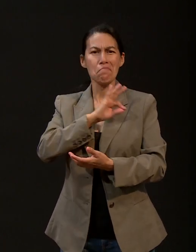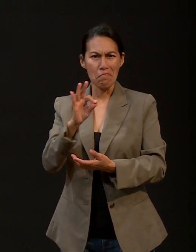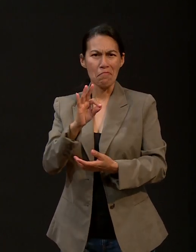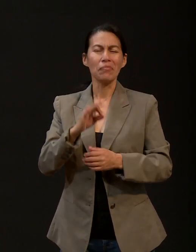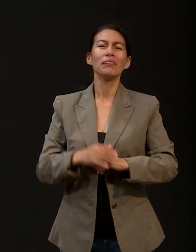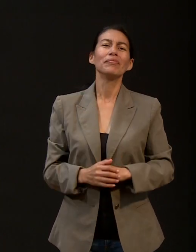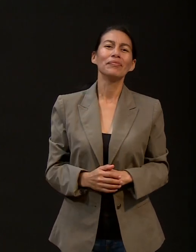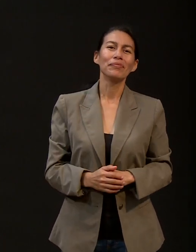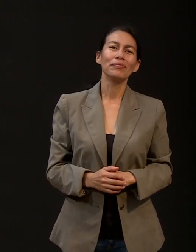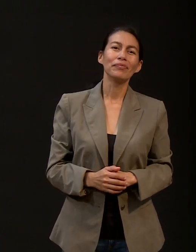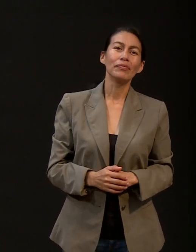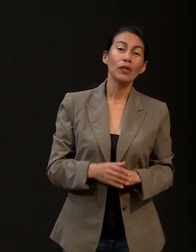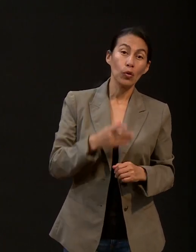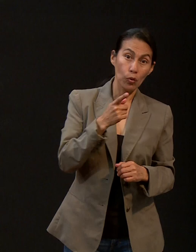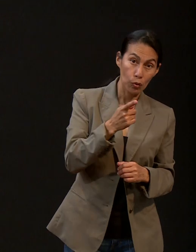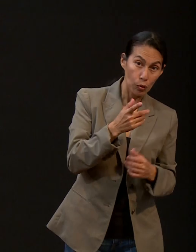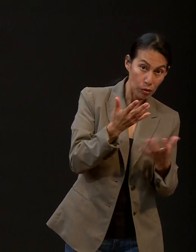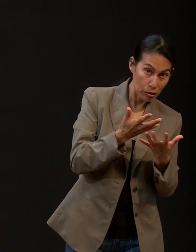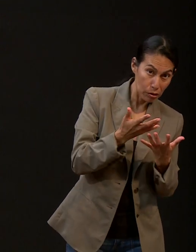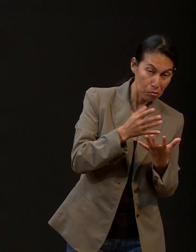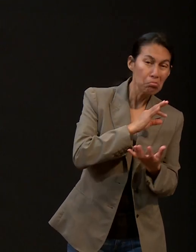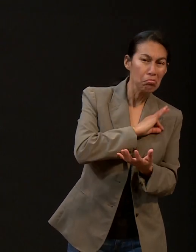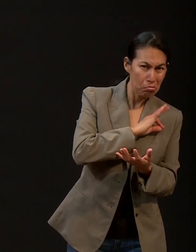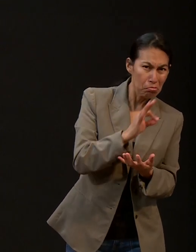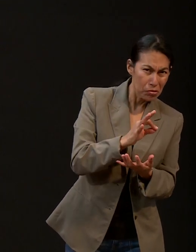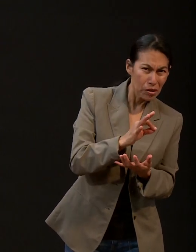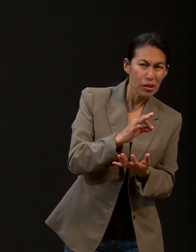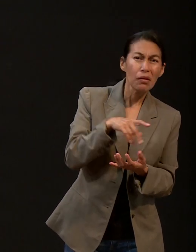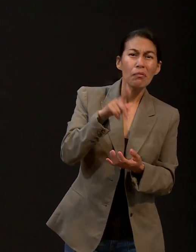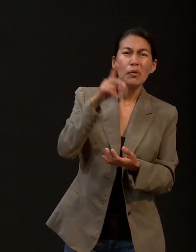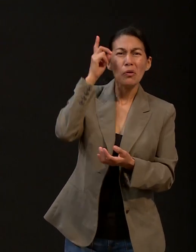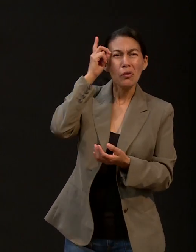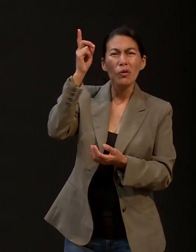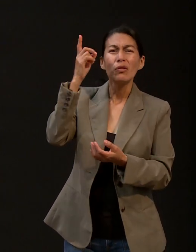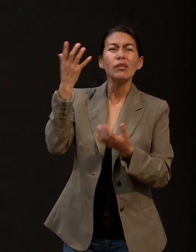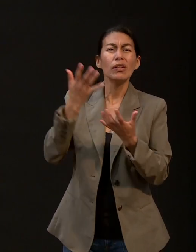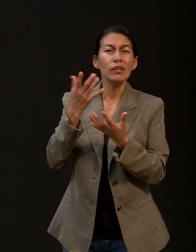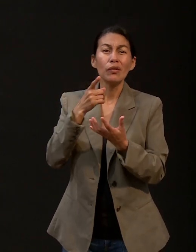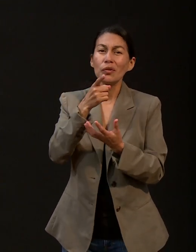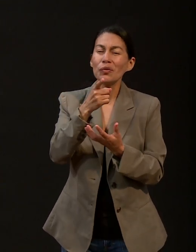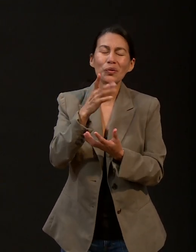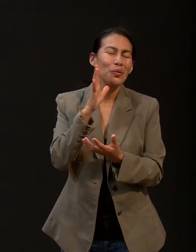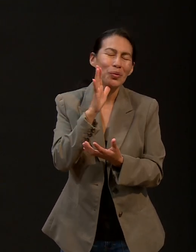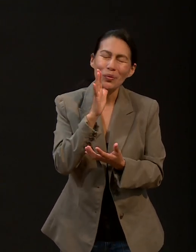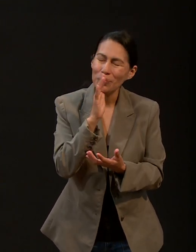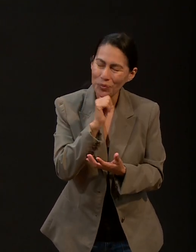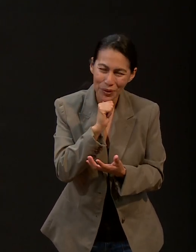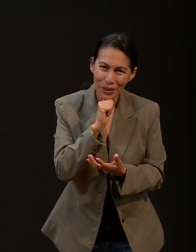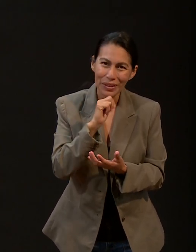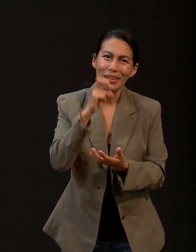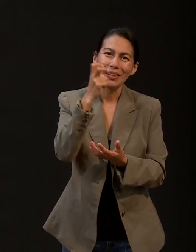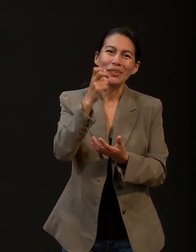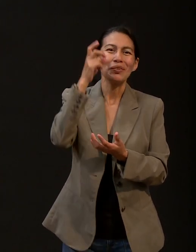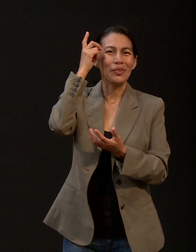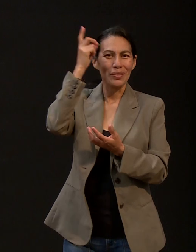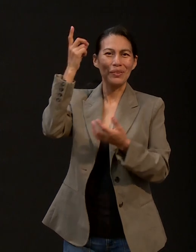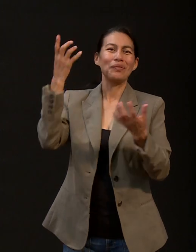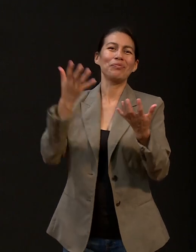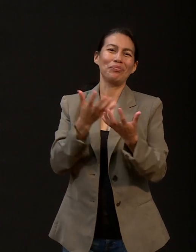posible. Tú haces lo que es posible y Él hace lo que es imposible para ti. Y